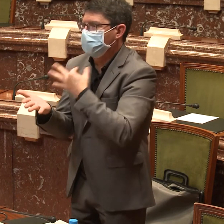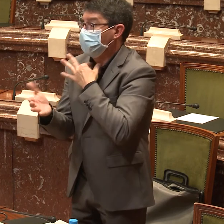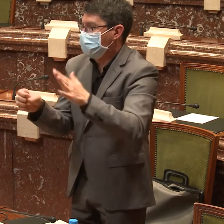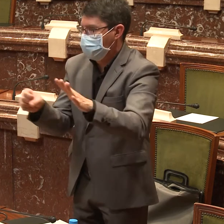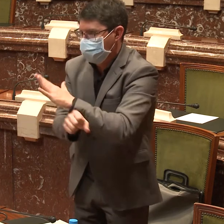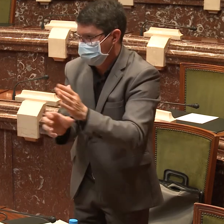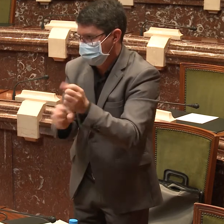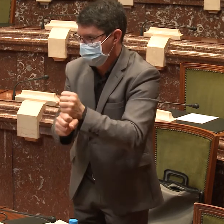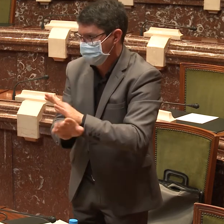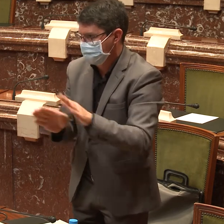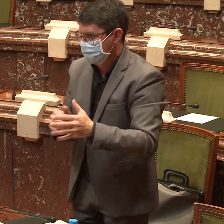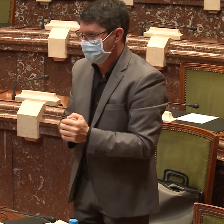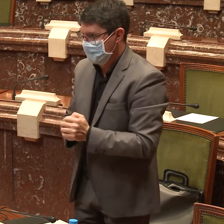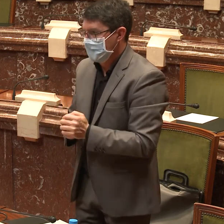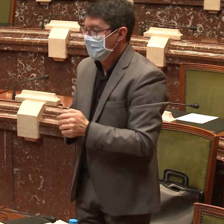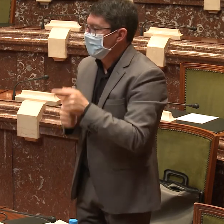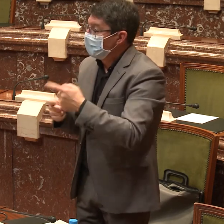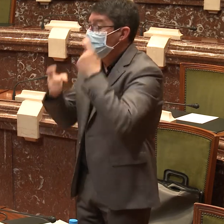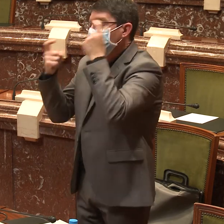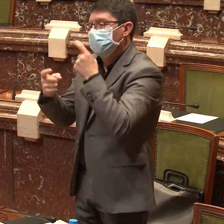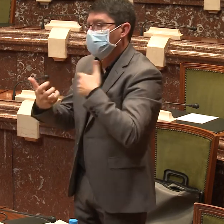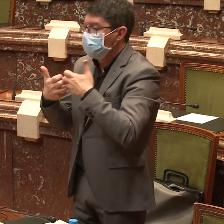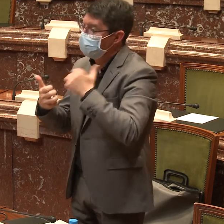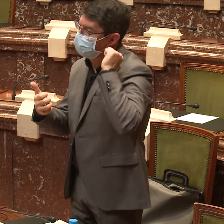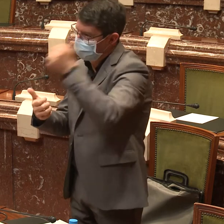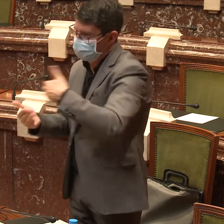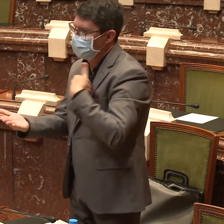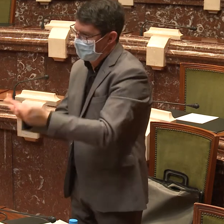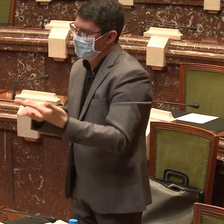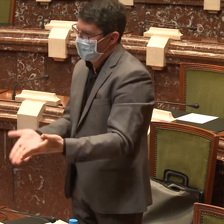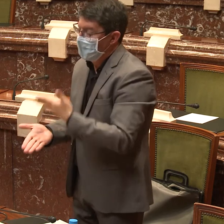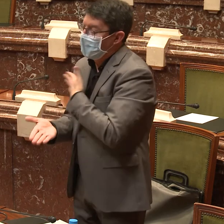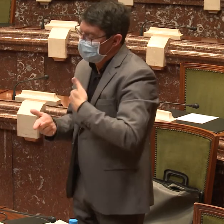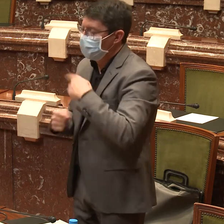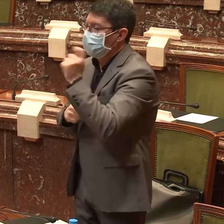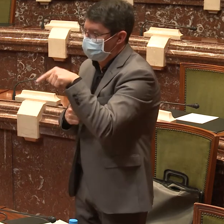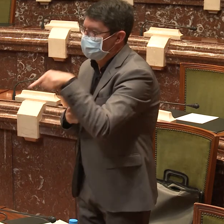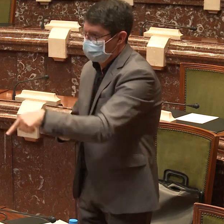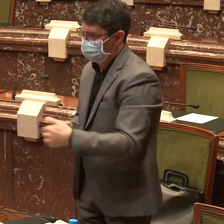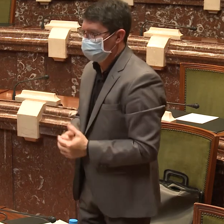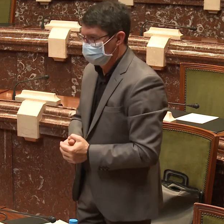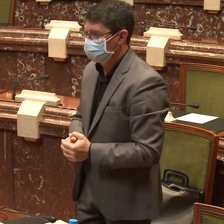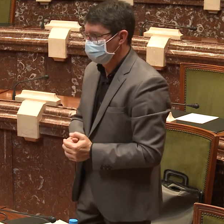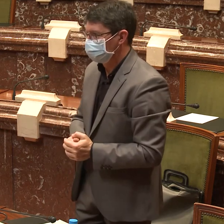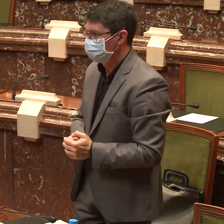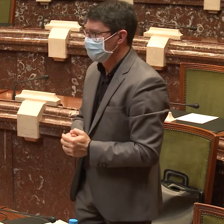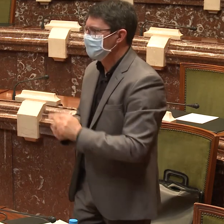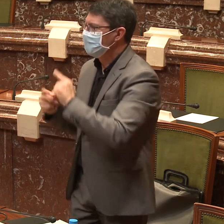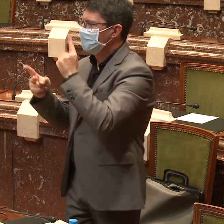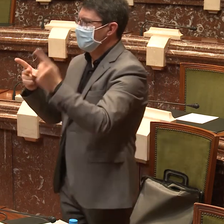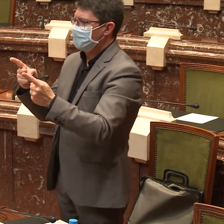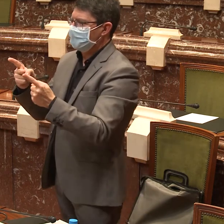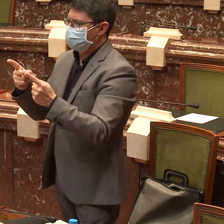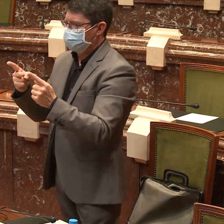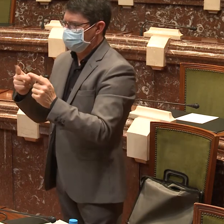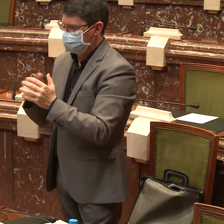intérprete de lengua de signos donde interprete la información, pues ya sería ideal. Sabemos que desde la cámara se han hecho muchos esfuerzos, se han conseguido